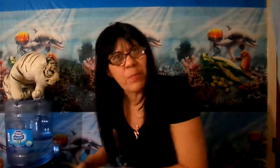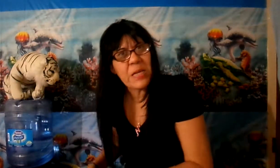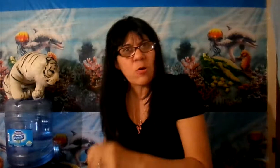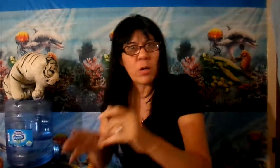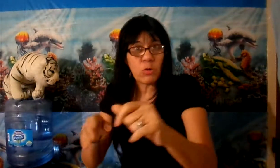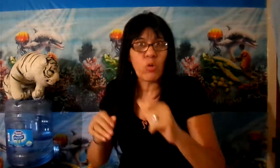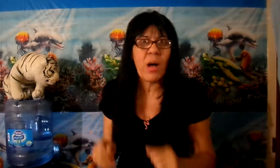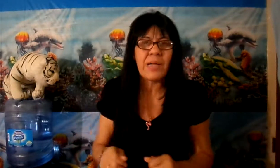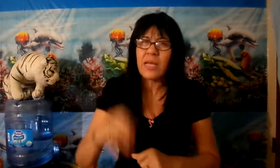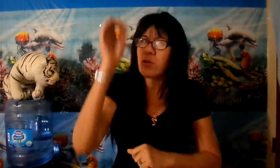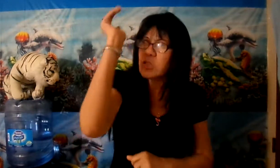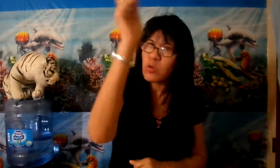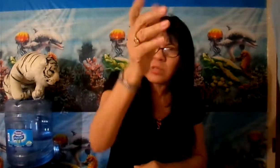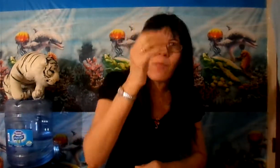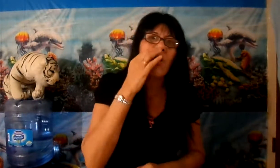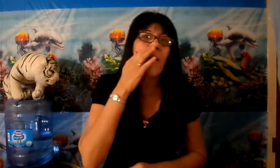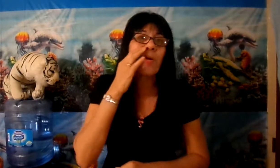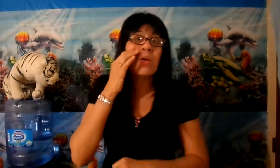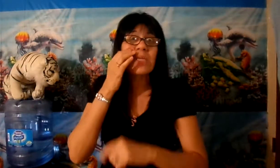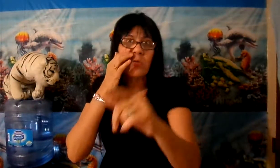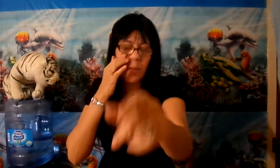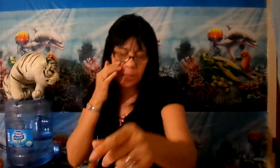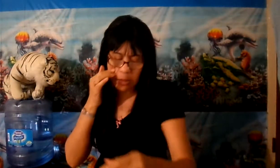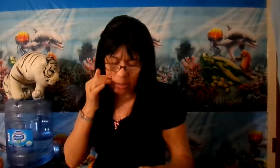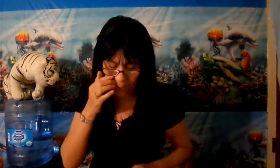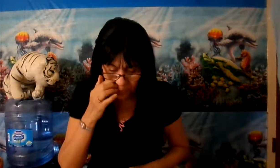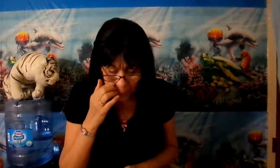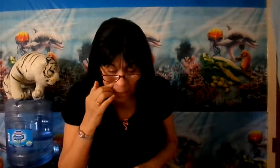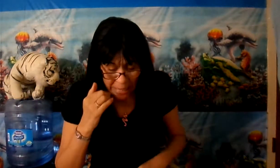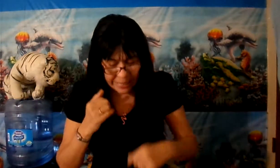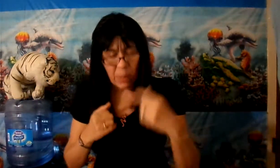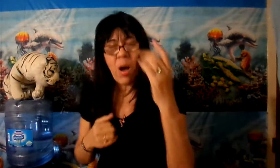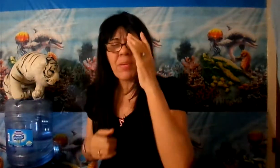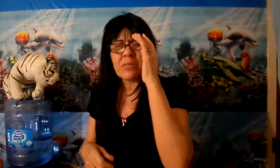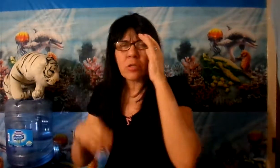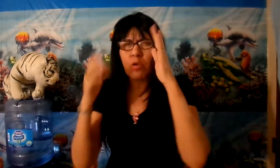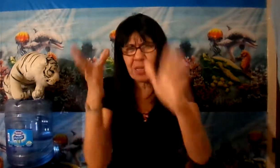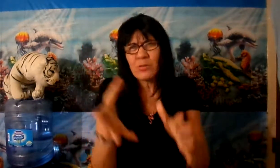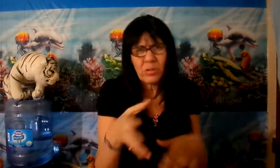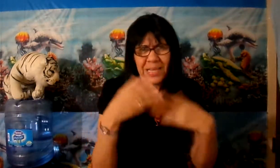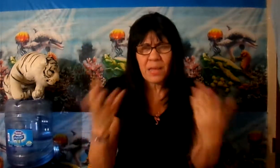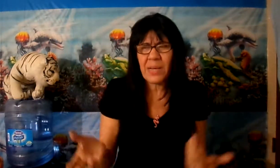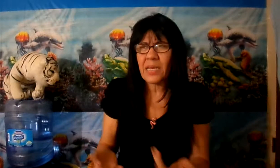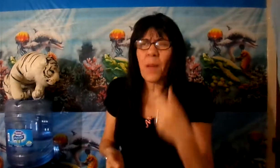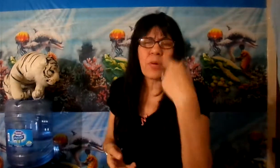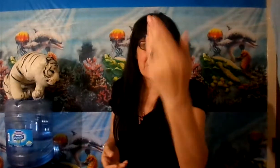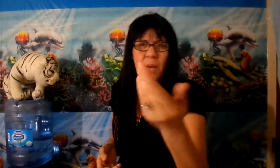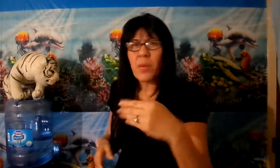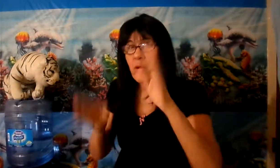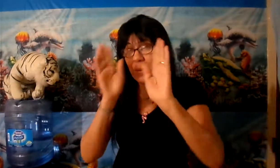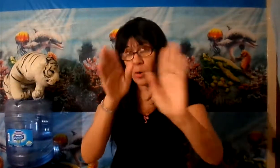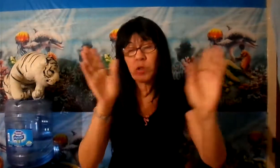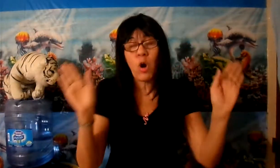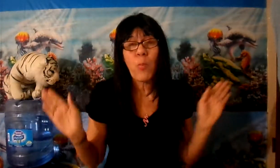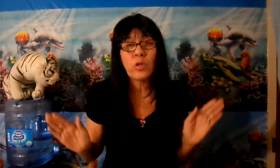piso cuando tú vas andando. Y eso es una poca vergüenza y una mentira. Estamos hablando de Donatron de esta manera, porque sabemos que Dios pone